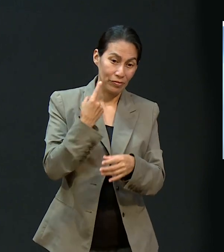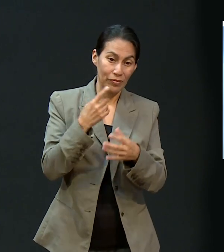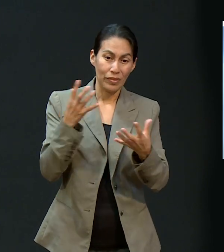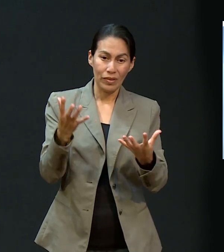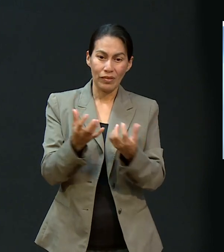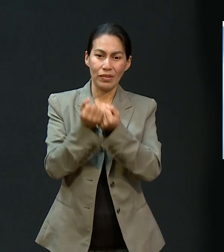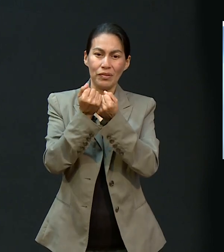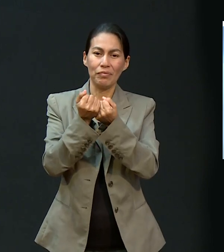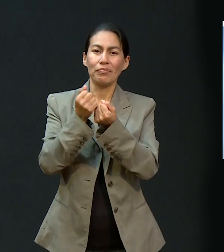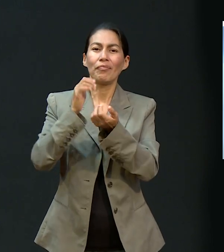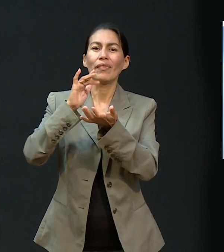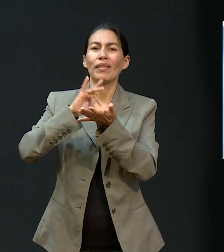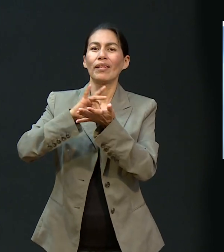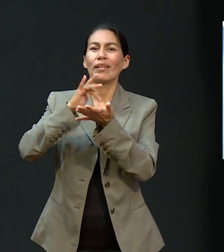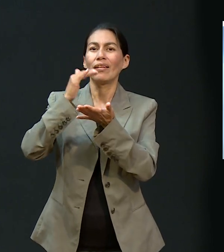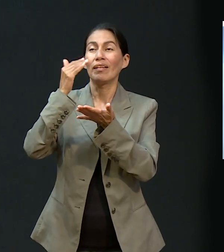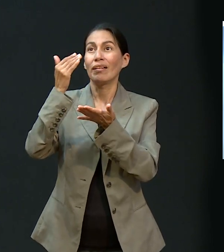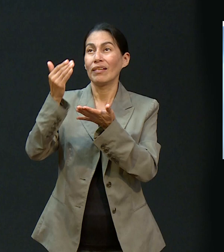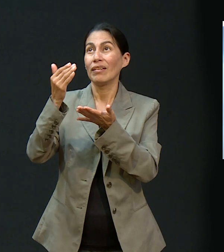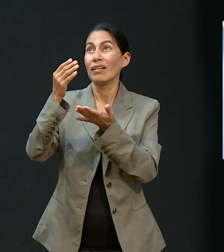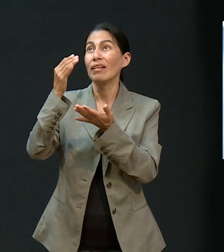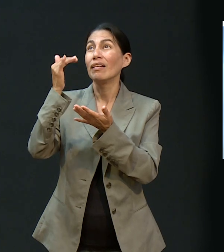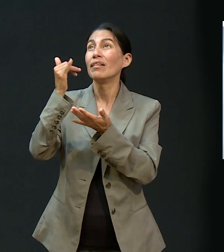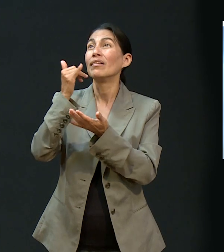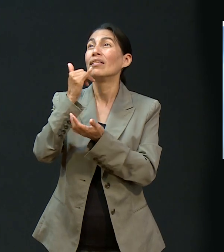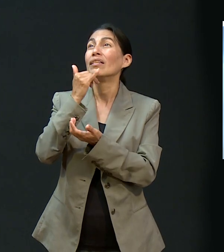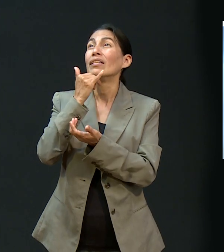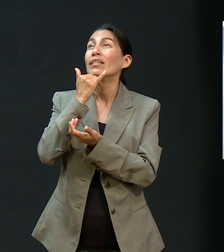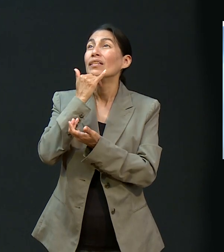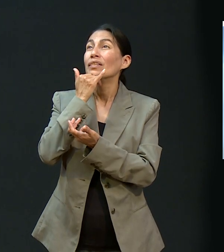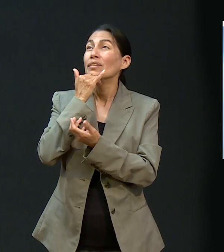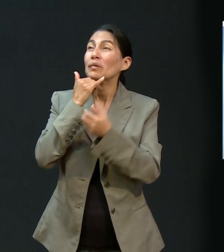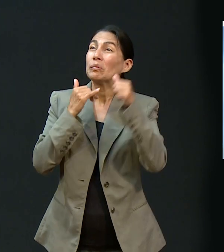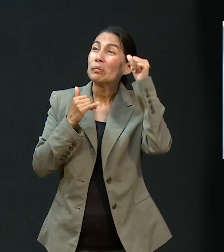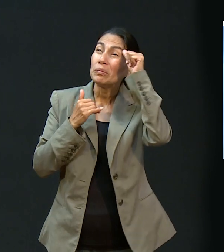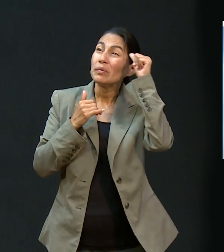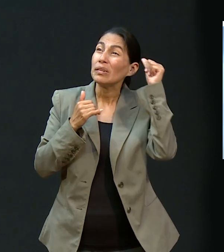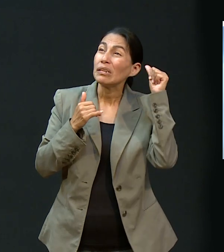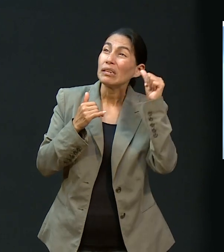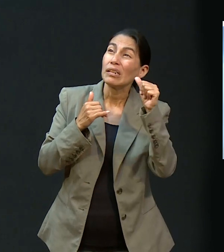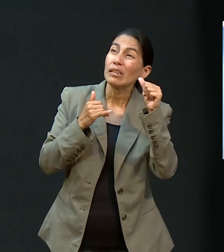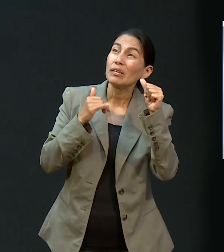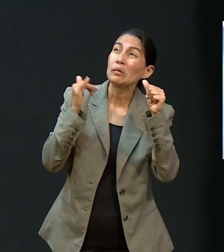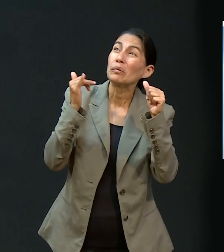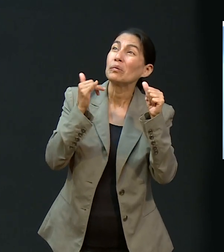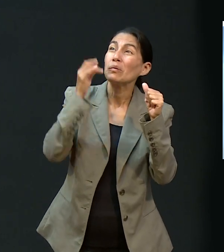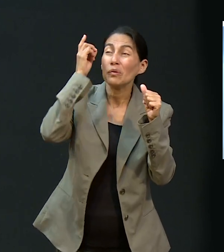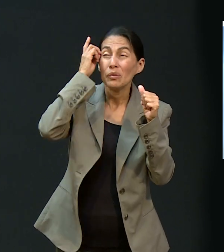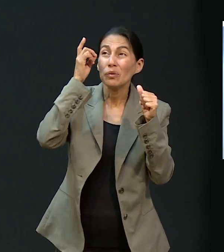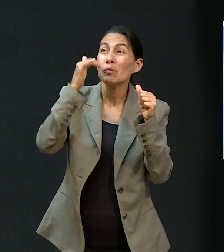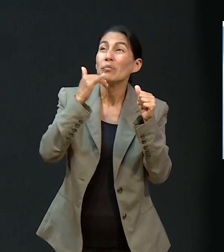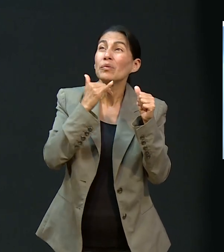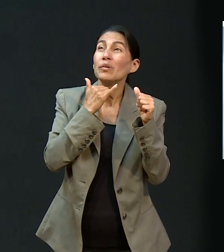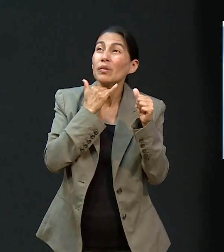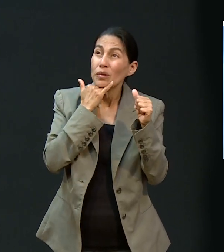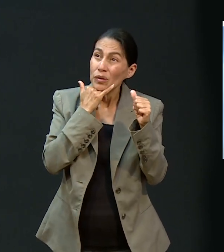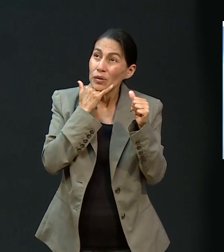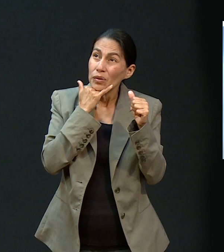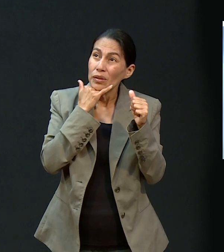salvación de todos nosotros a través de recibir el perdón de nuestros pecados por la sangre de Jesús.